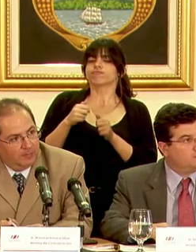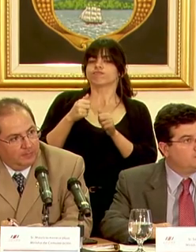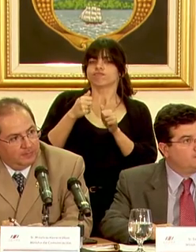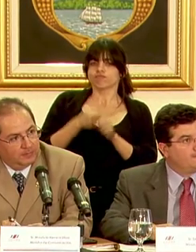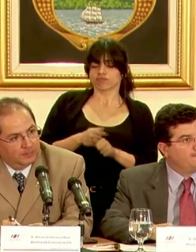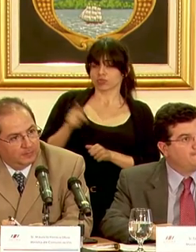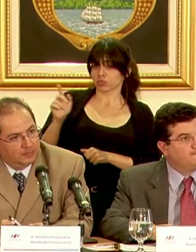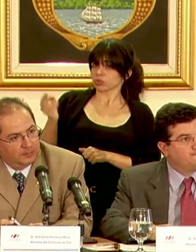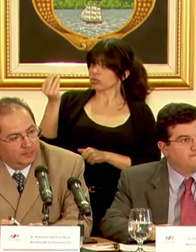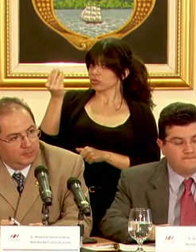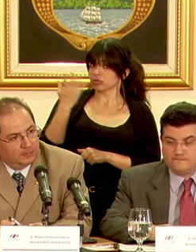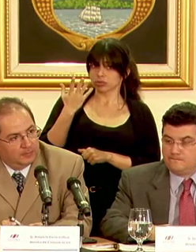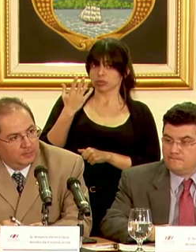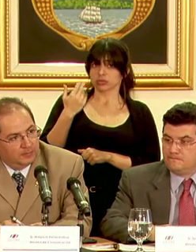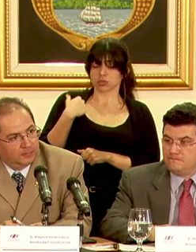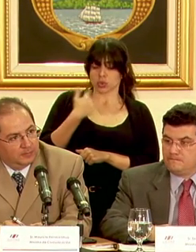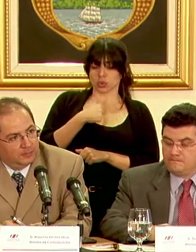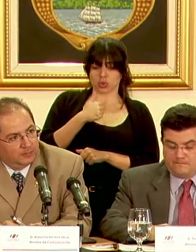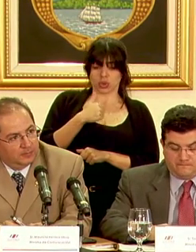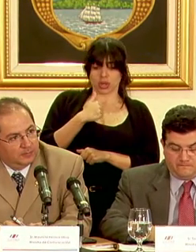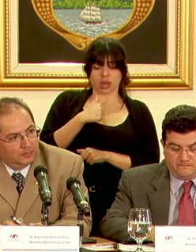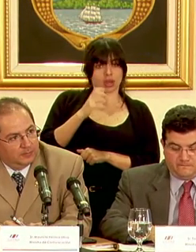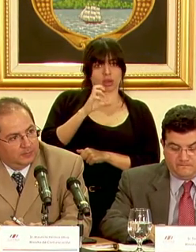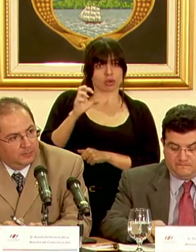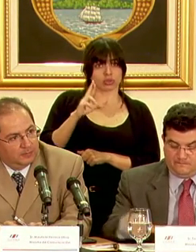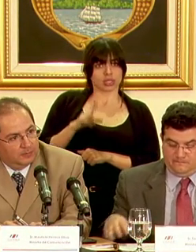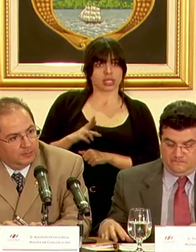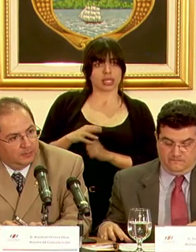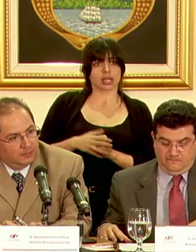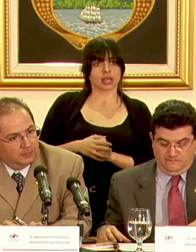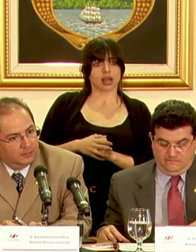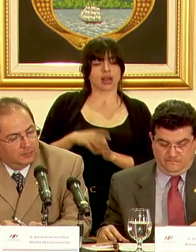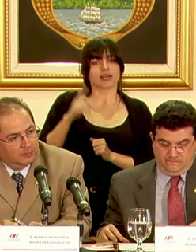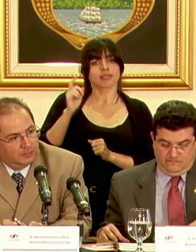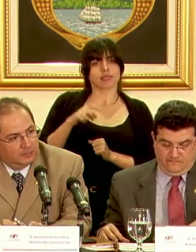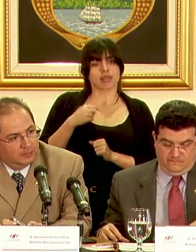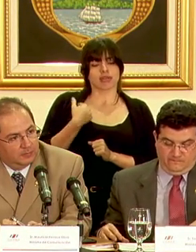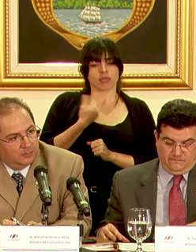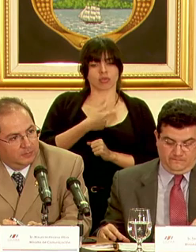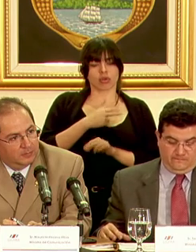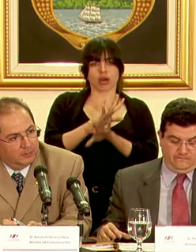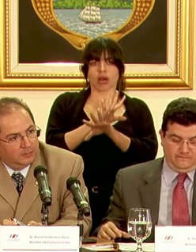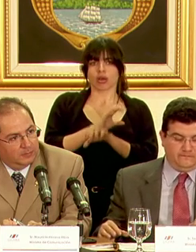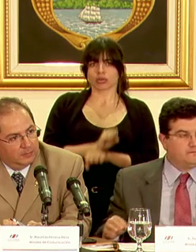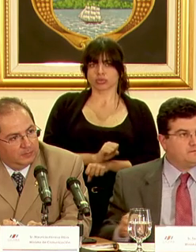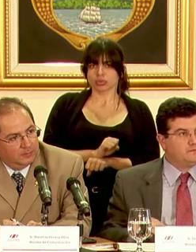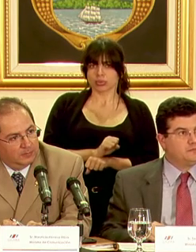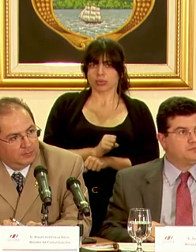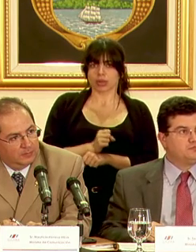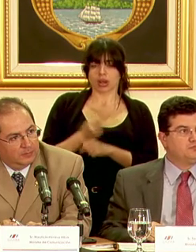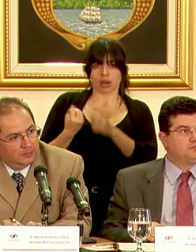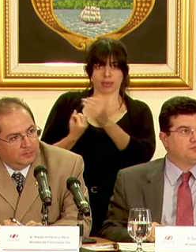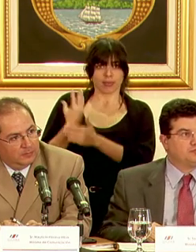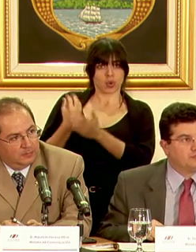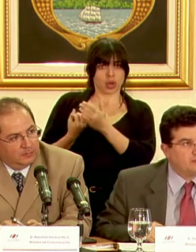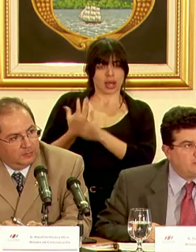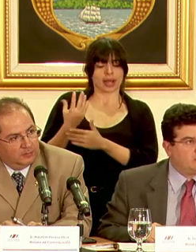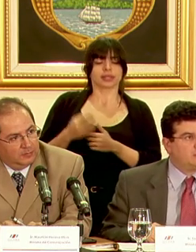que usted nos dice que tenemos nosotros los costarricenses que ir acostumbrándonos con el volcán